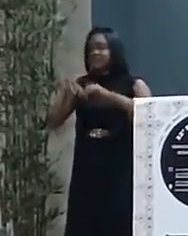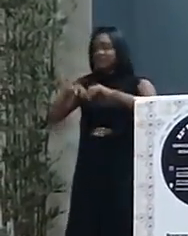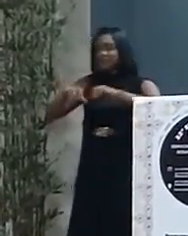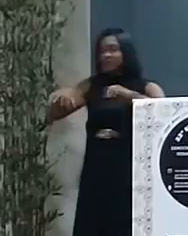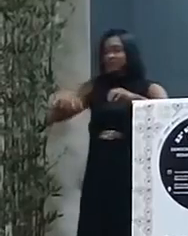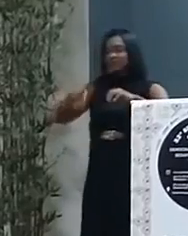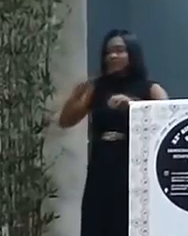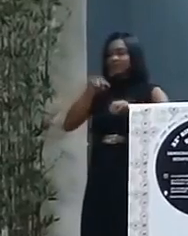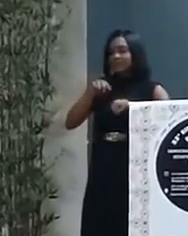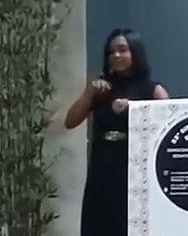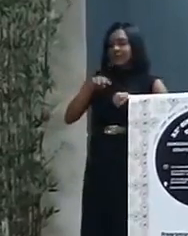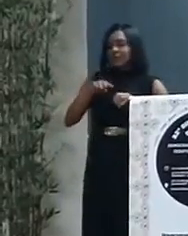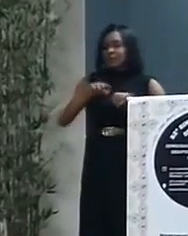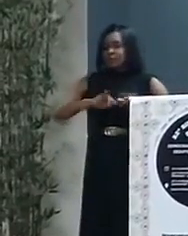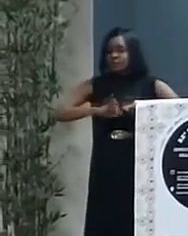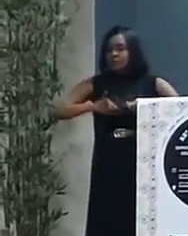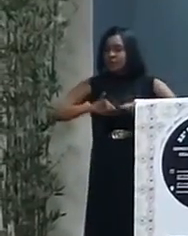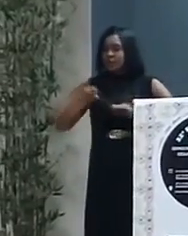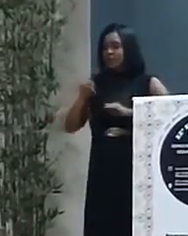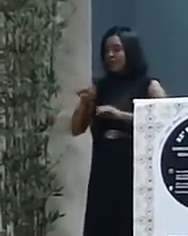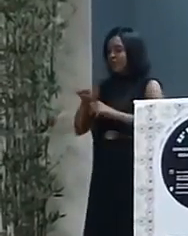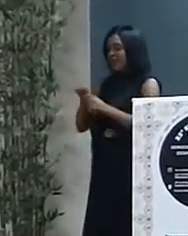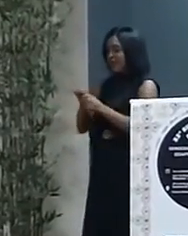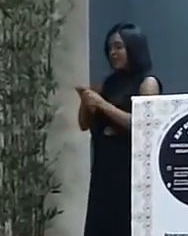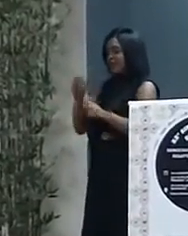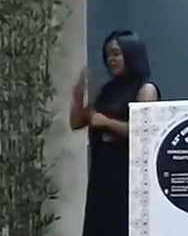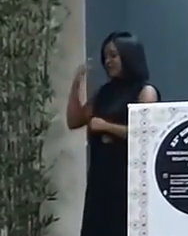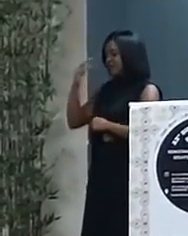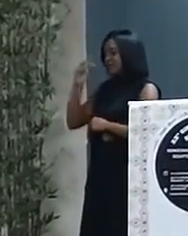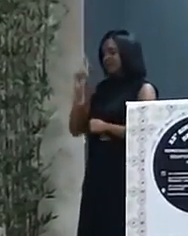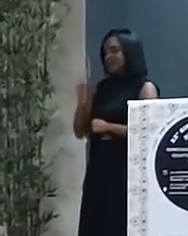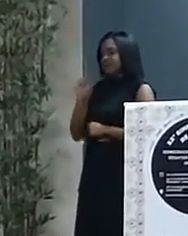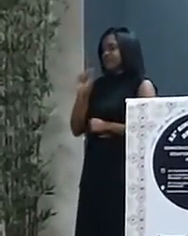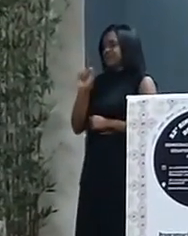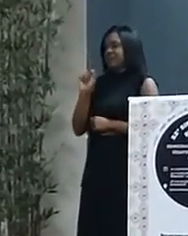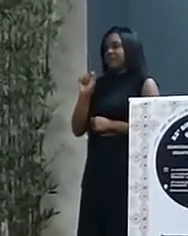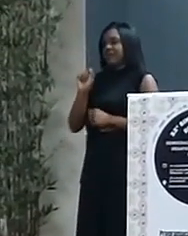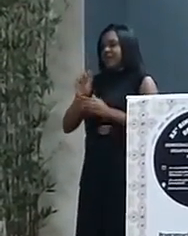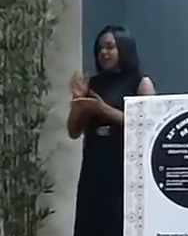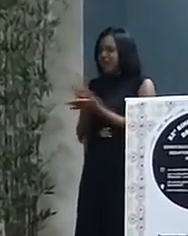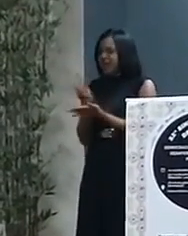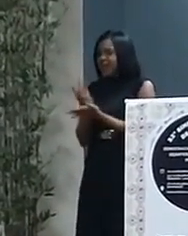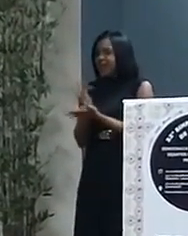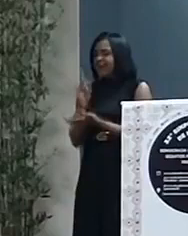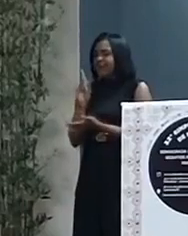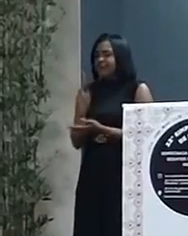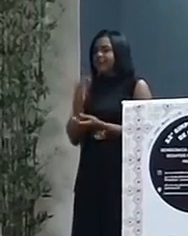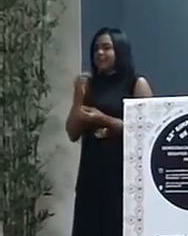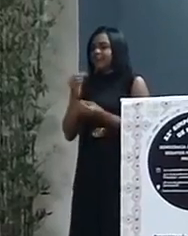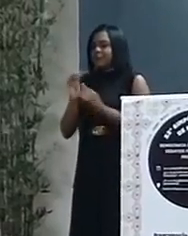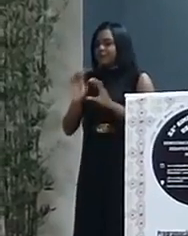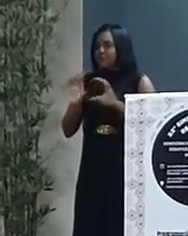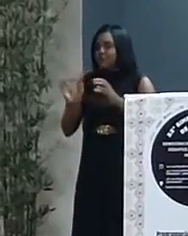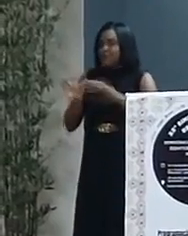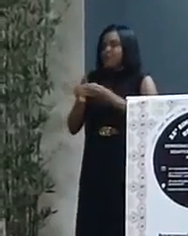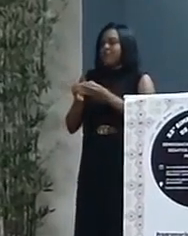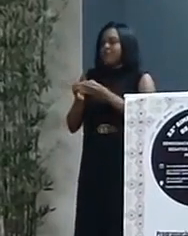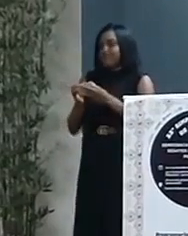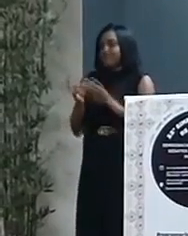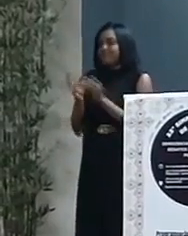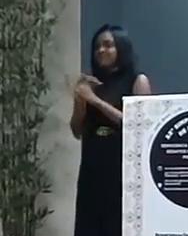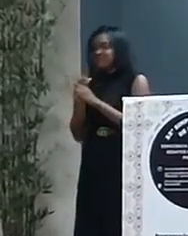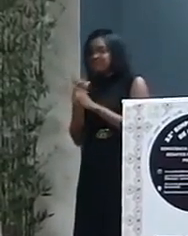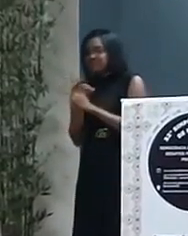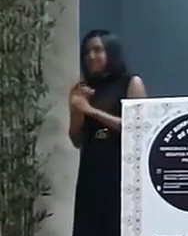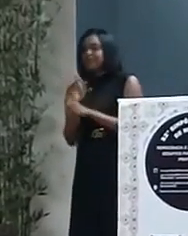que sofrem e os que fazem a história não é apenas eticamente errado, mas cognitivamente falseador.